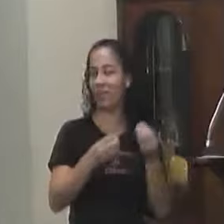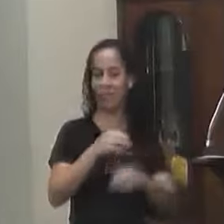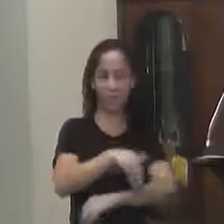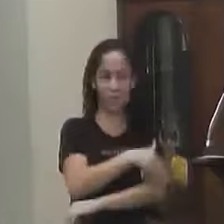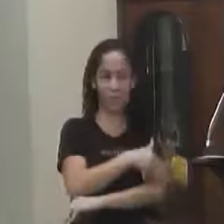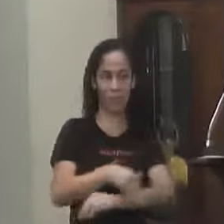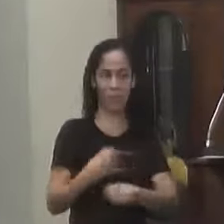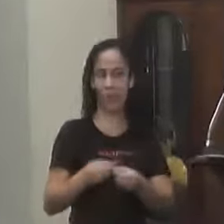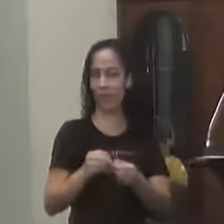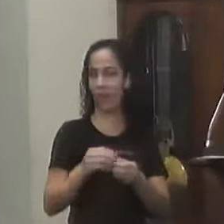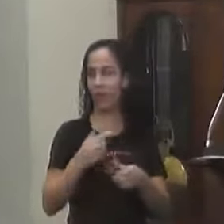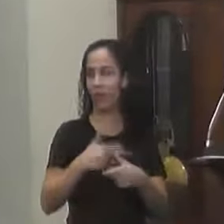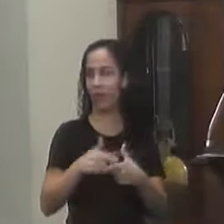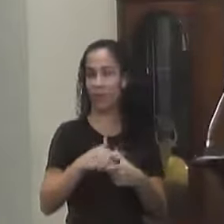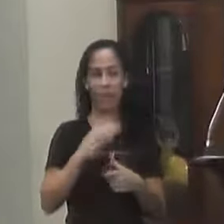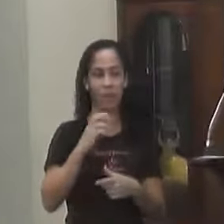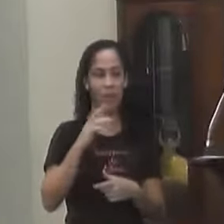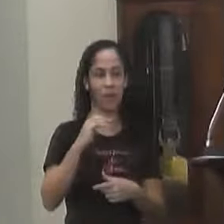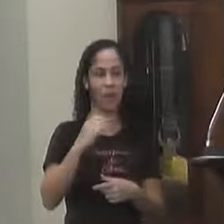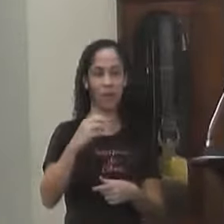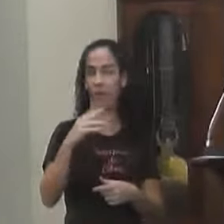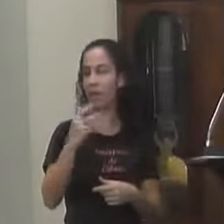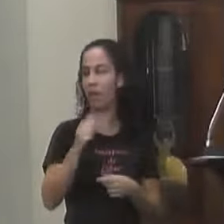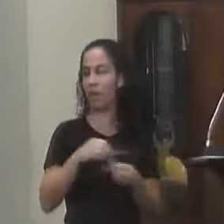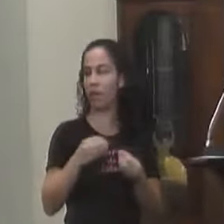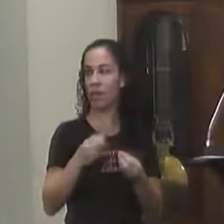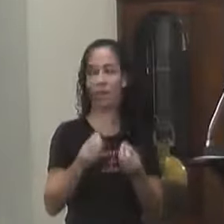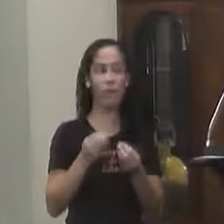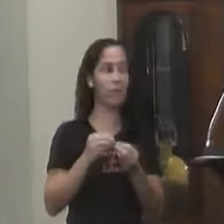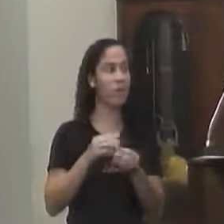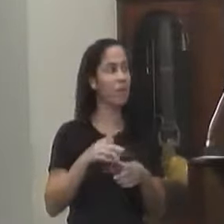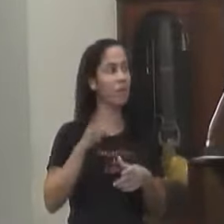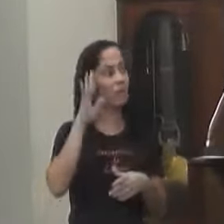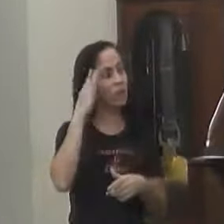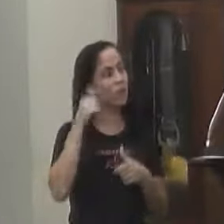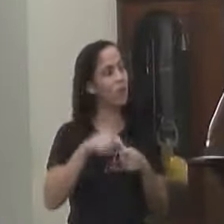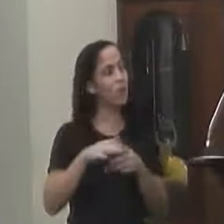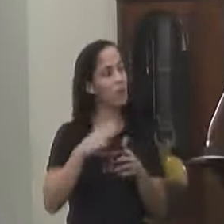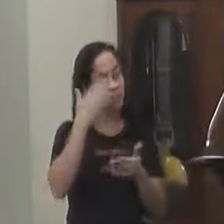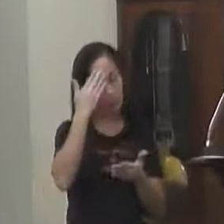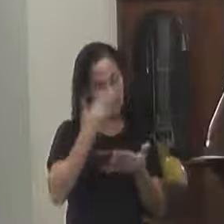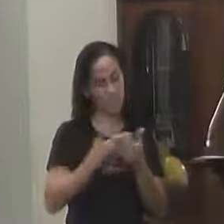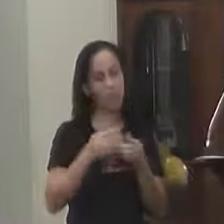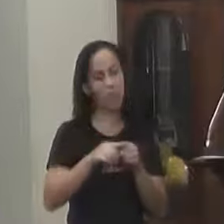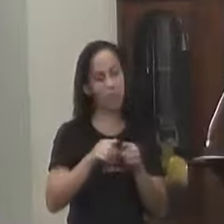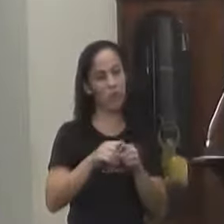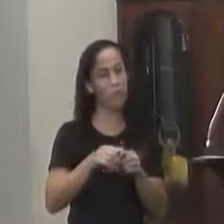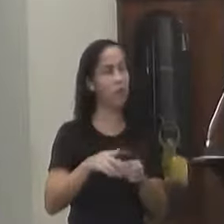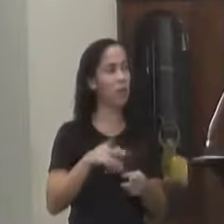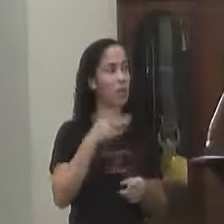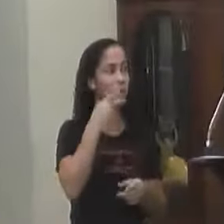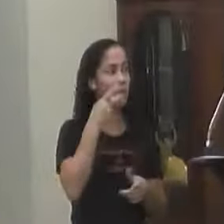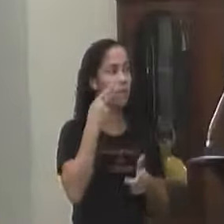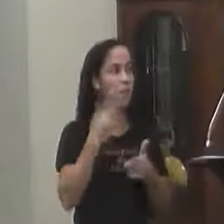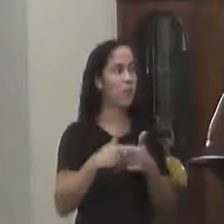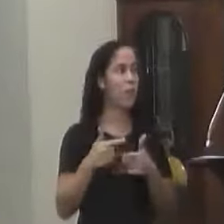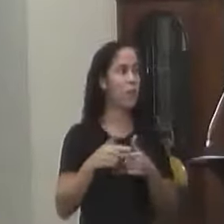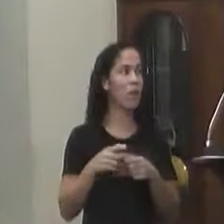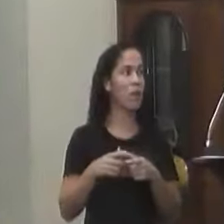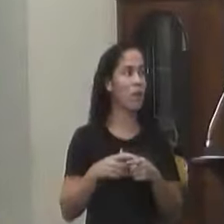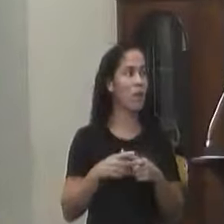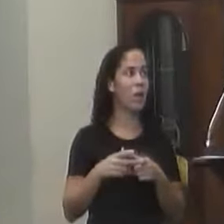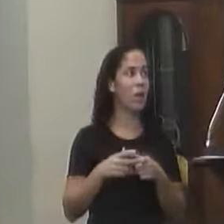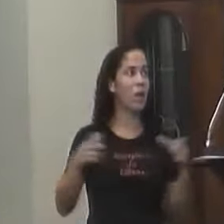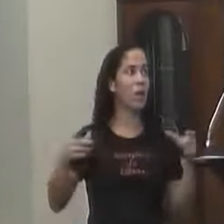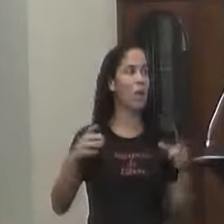o problema da creche Lá do Dudu Lopes Tem que ser resolvido também Eu tenho certeza Que ela vai resolver O problema de lá Não vou nem falar O problema Aumento de